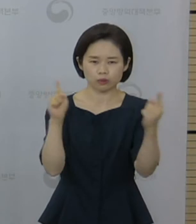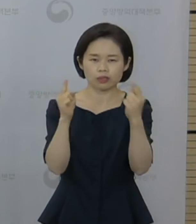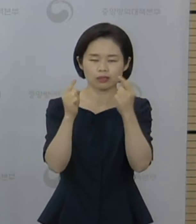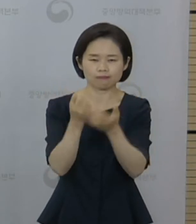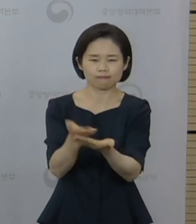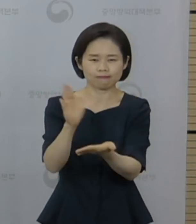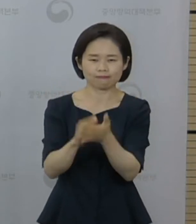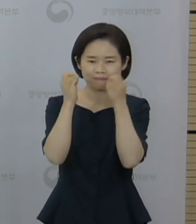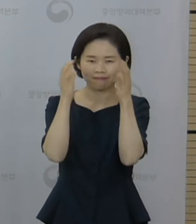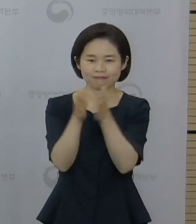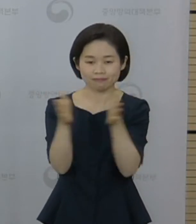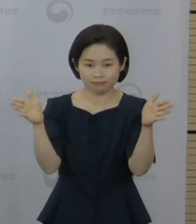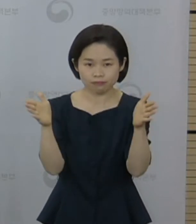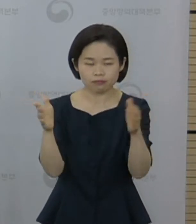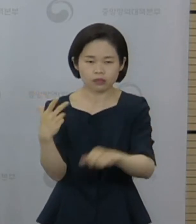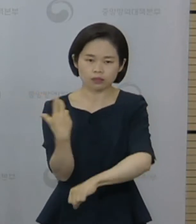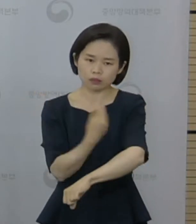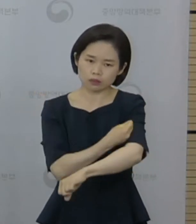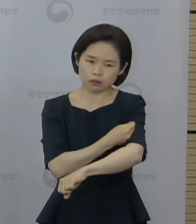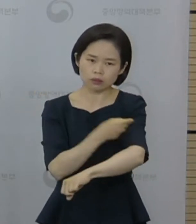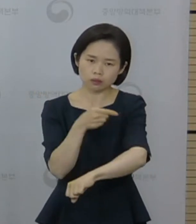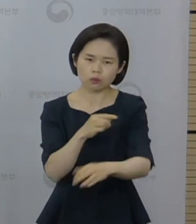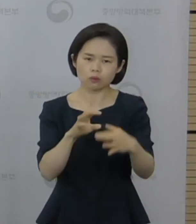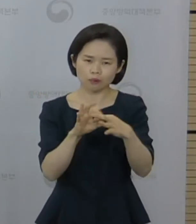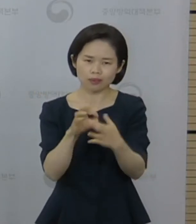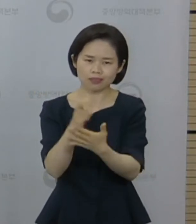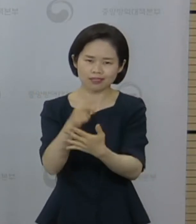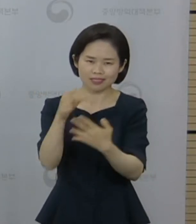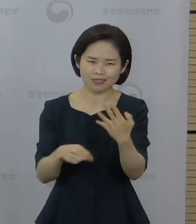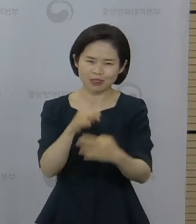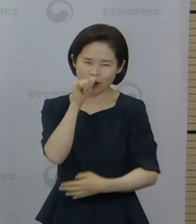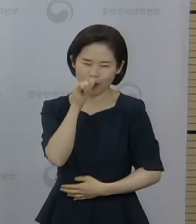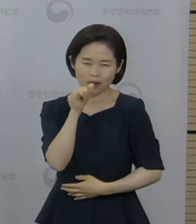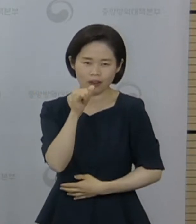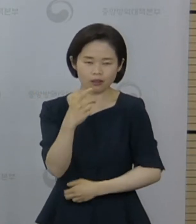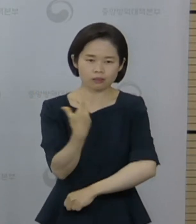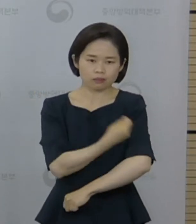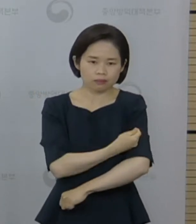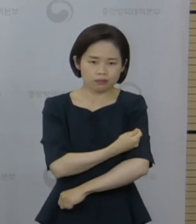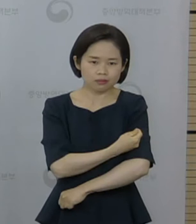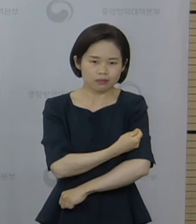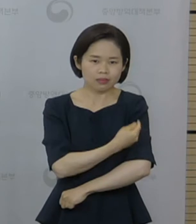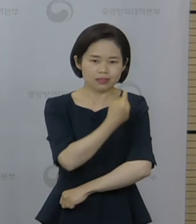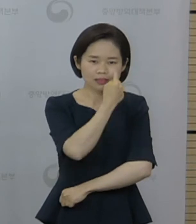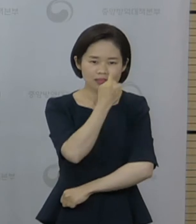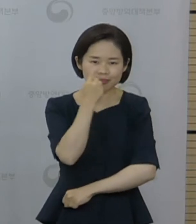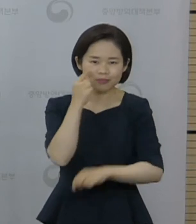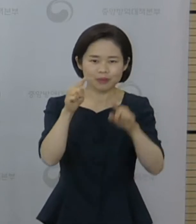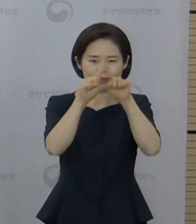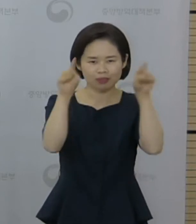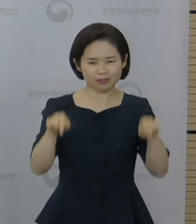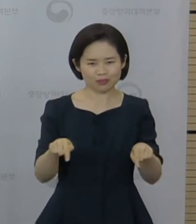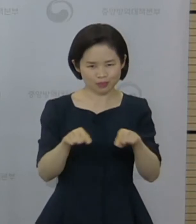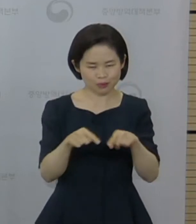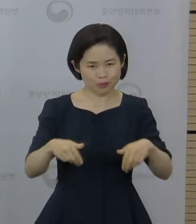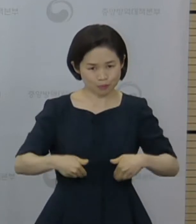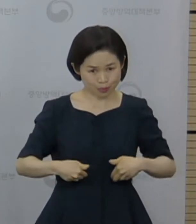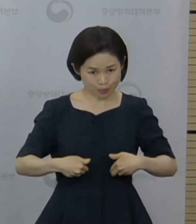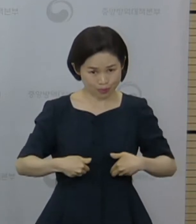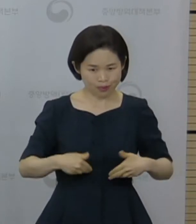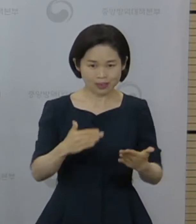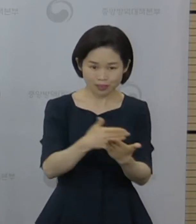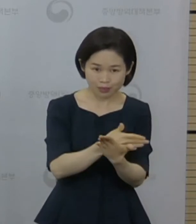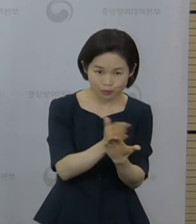접종자에 대해서 달라진 방역수칙이 적용됨에 따라 접종하신 분들이 사용 가능한 접종 증명의 종류와